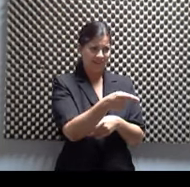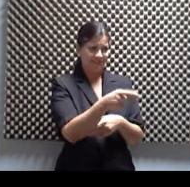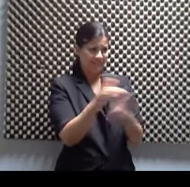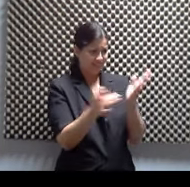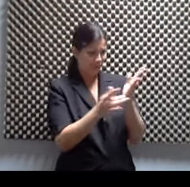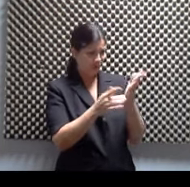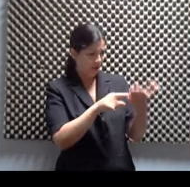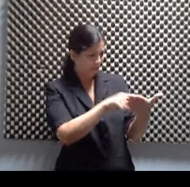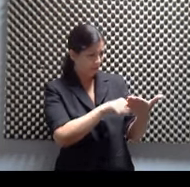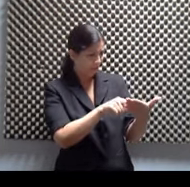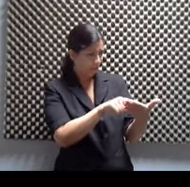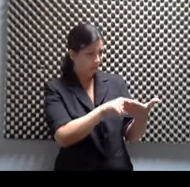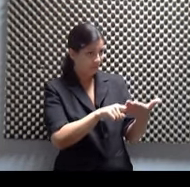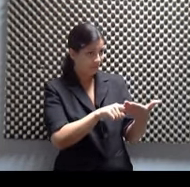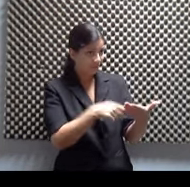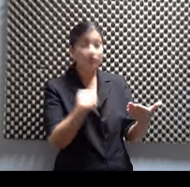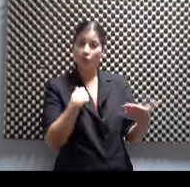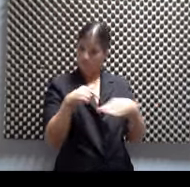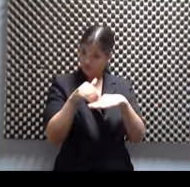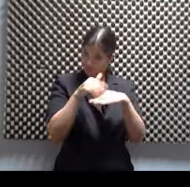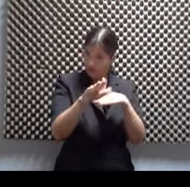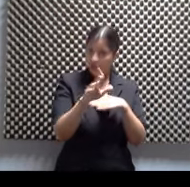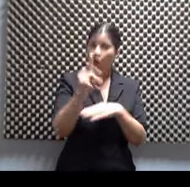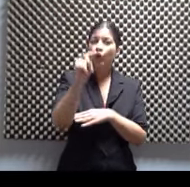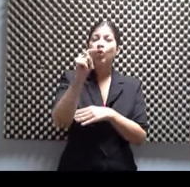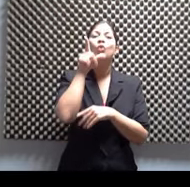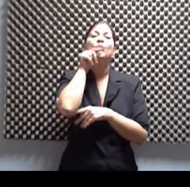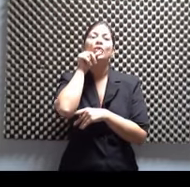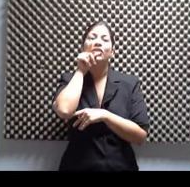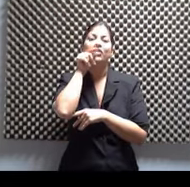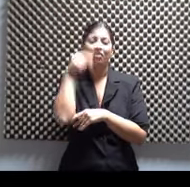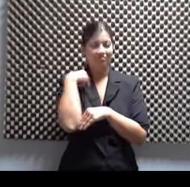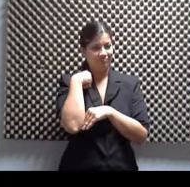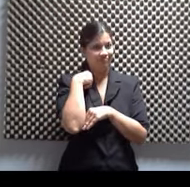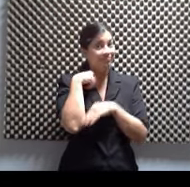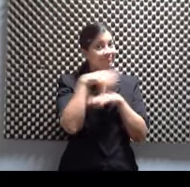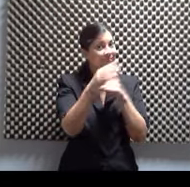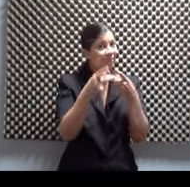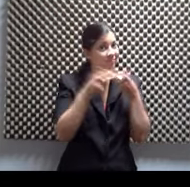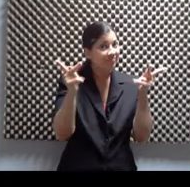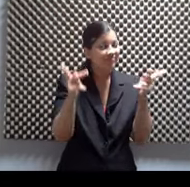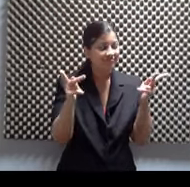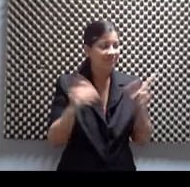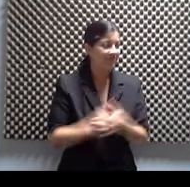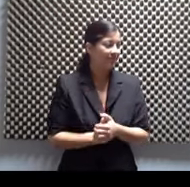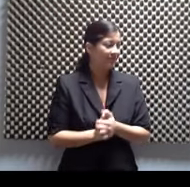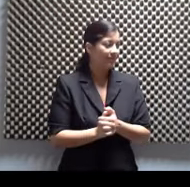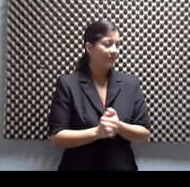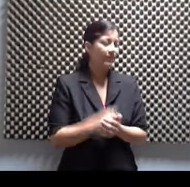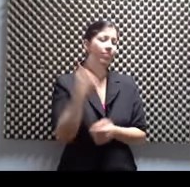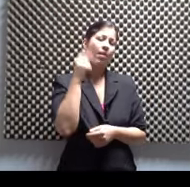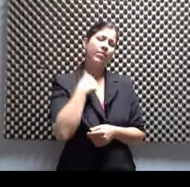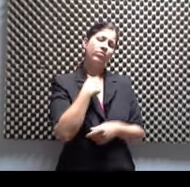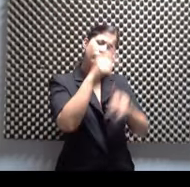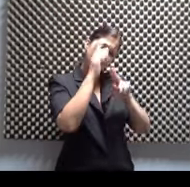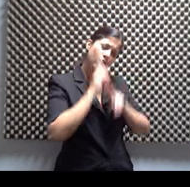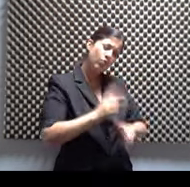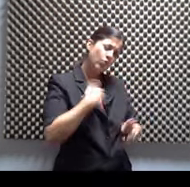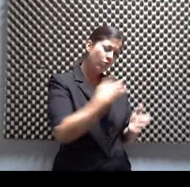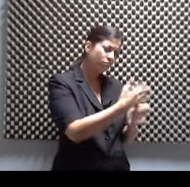te dije que lo iba a subir a Twitter. Estoy subiendo lo que dije ahorita. Qué hombre, es multifacetivo. el placer y el privilegio es mío compartir con ustedes. No, y definitivamente tú estás